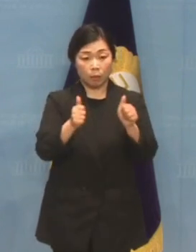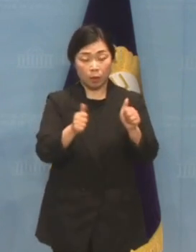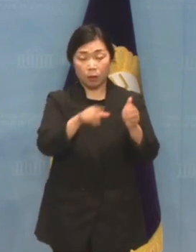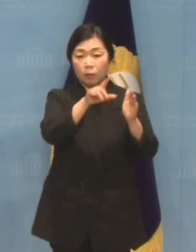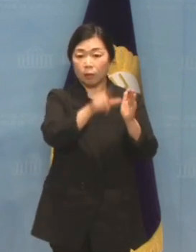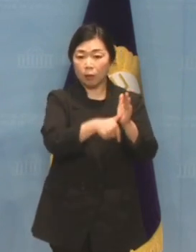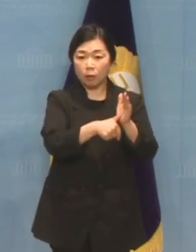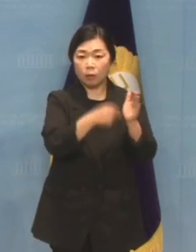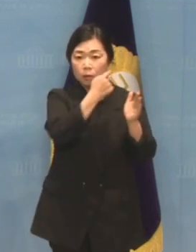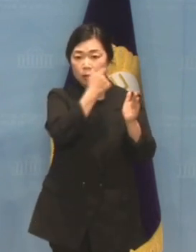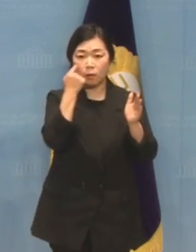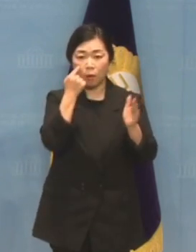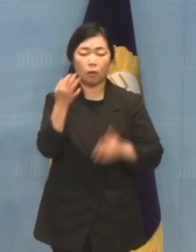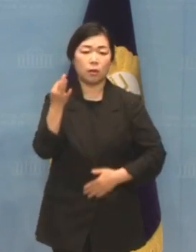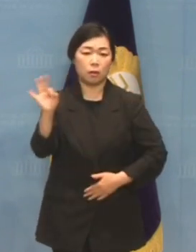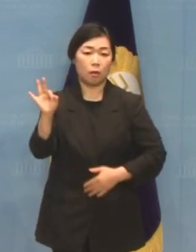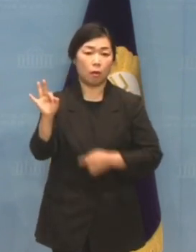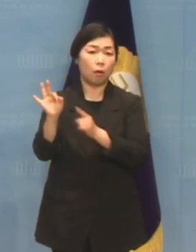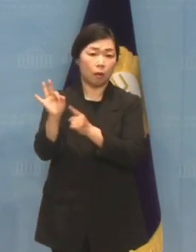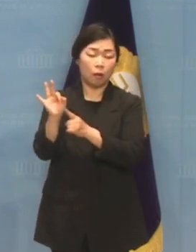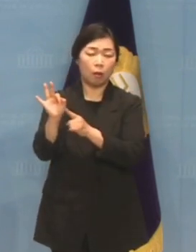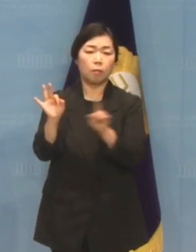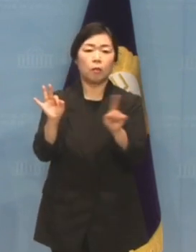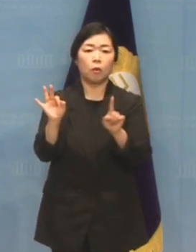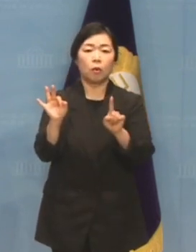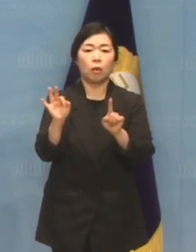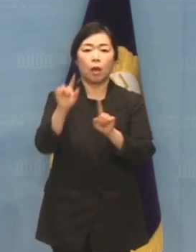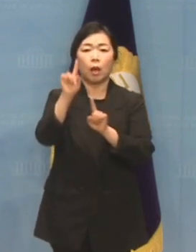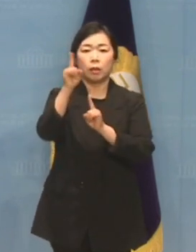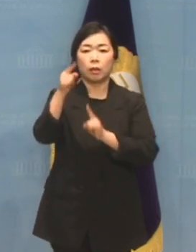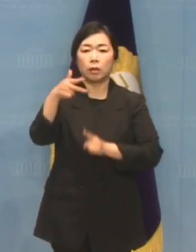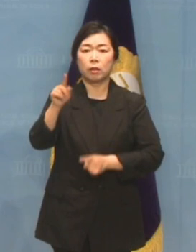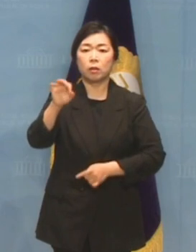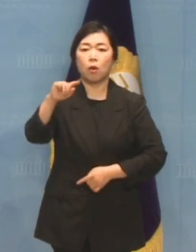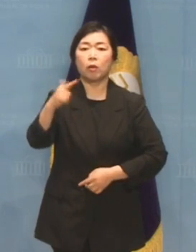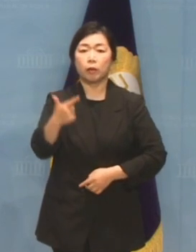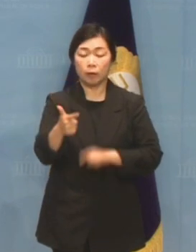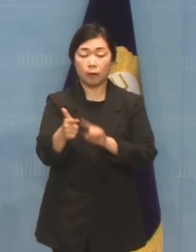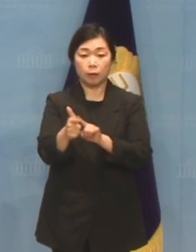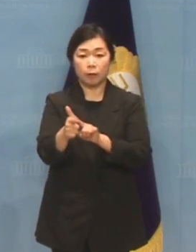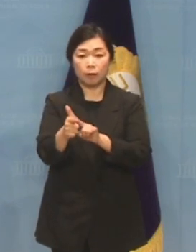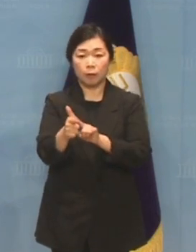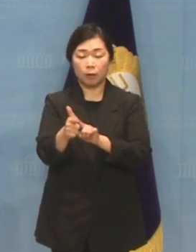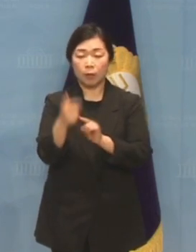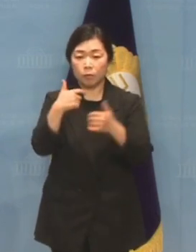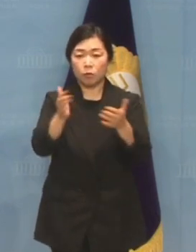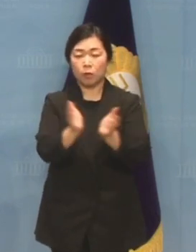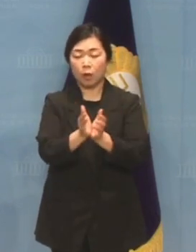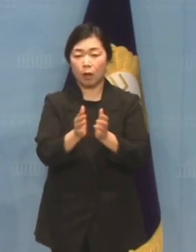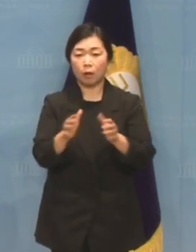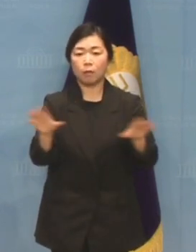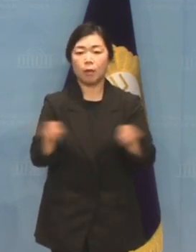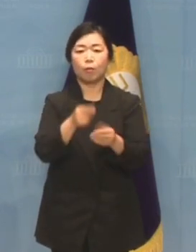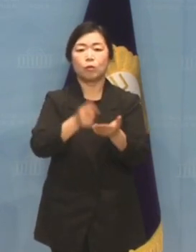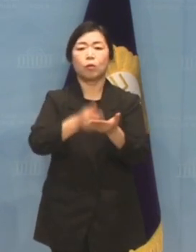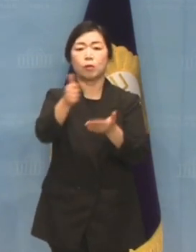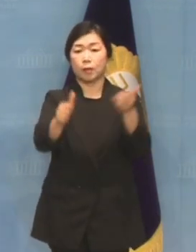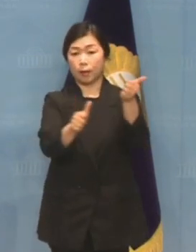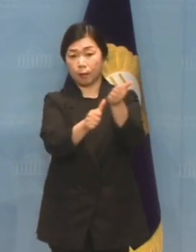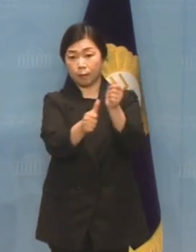이정근 전 사무부총장의 3만개가 넘는 녹취록에는 또 어떤 충격적인 내용이 있을지